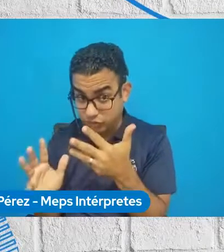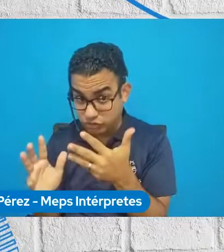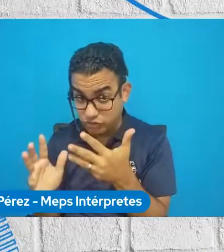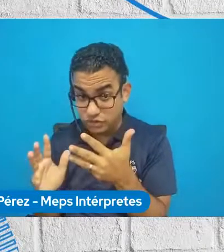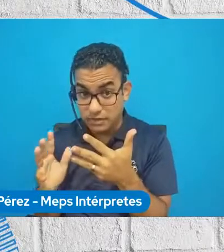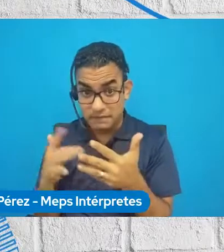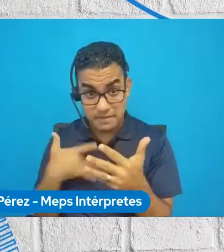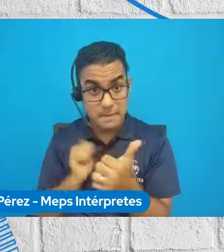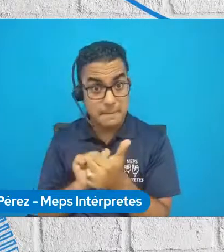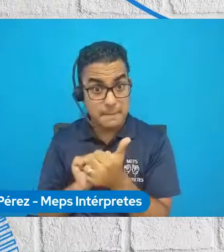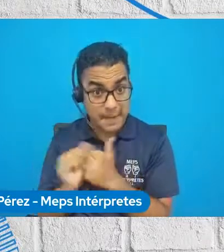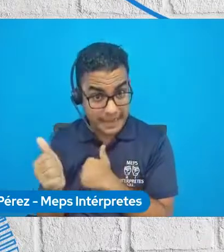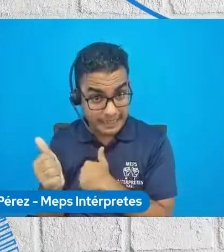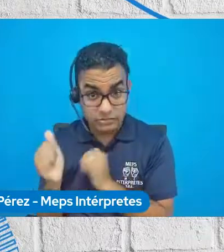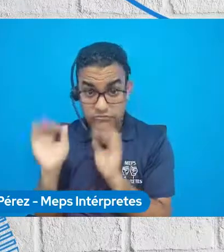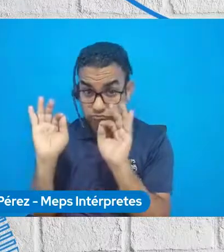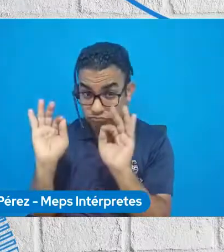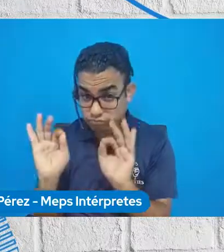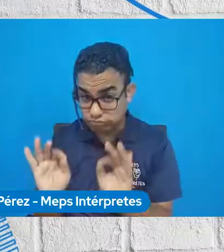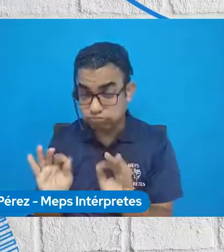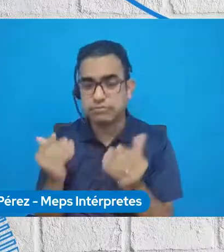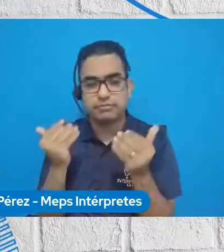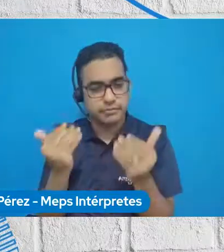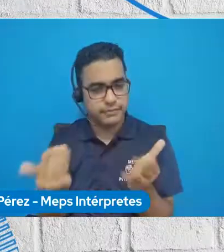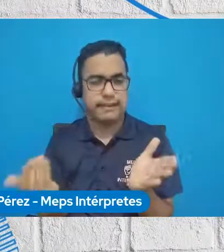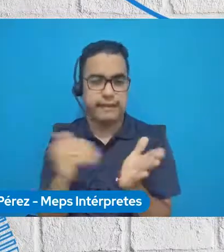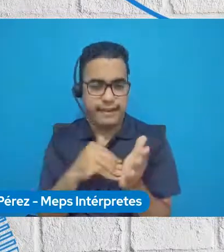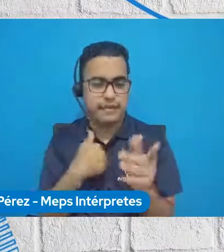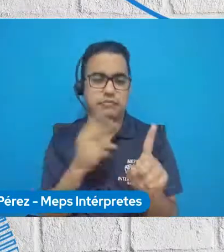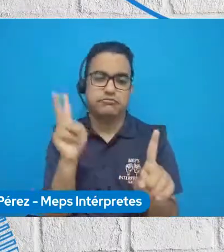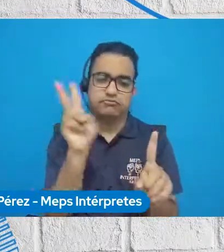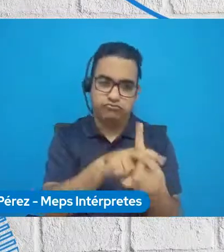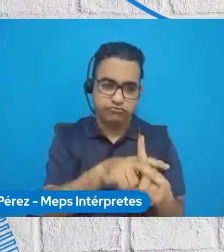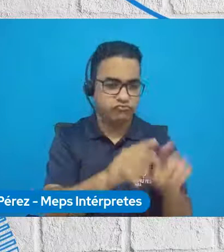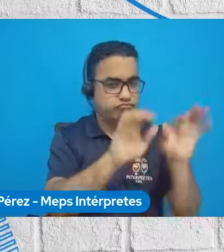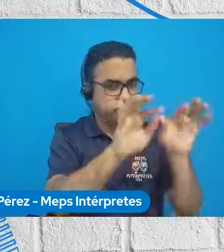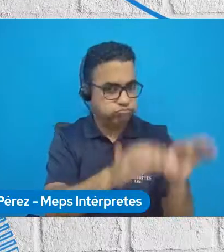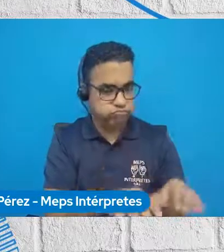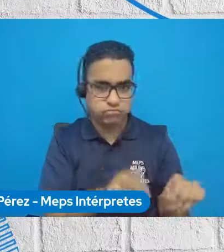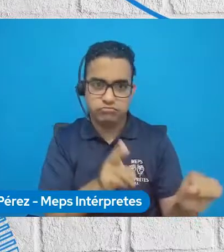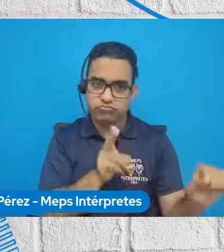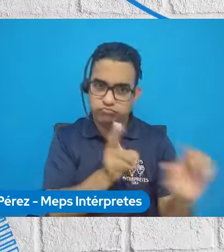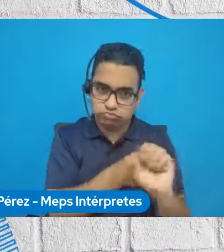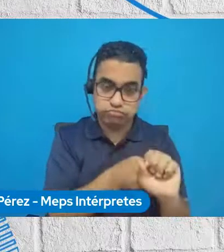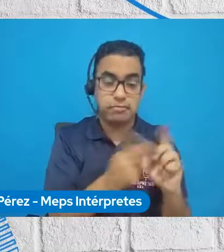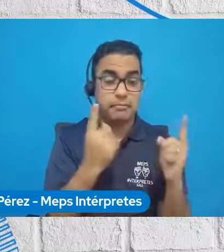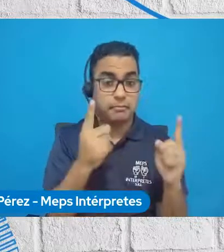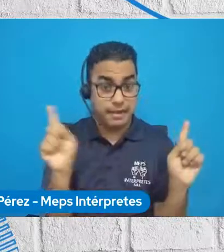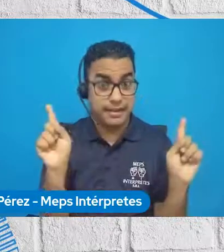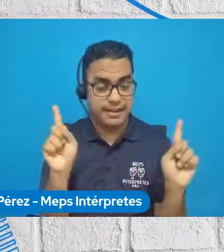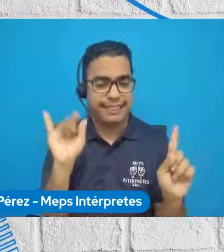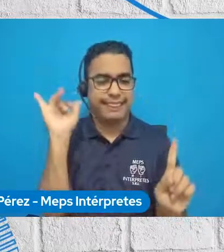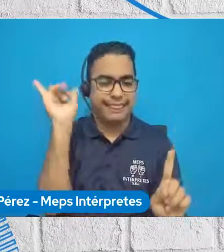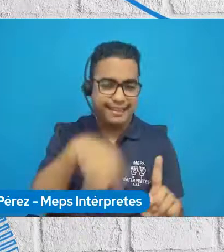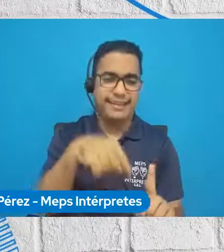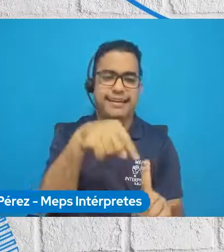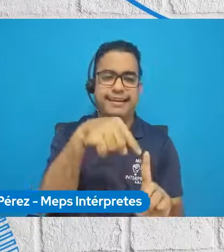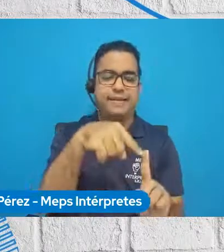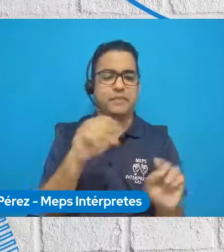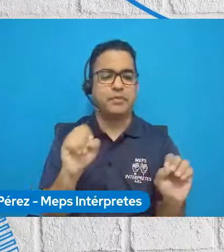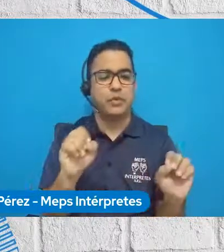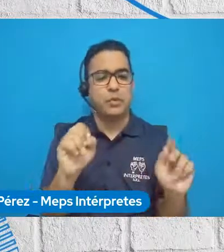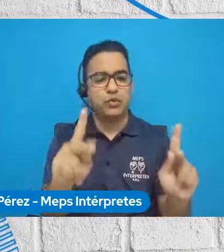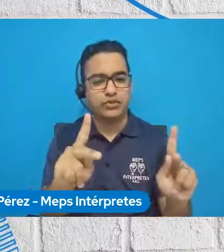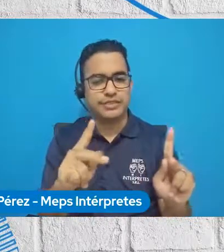cuenta que ya cumplía con los requisitos para hacer, volví nuevamente a la plataforma y busqué una oportunidad que se asemeje a mí. Y fue ahí que encontré la oportunidad